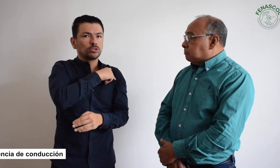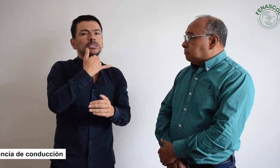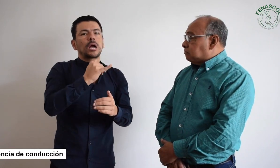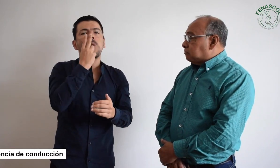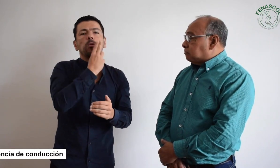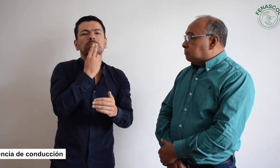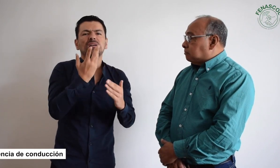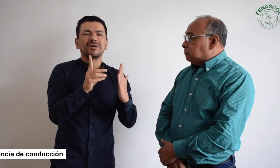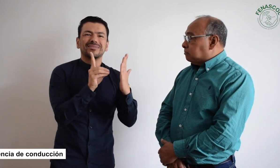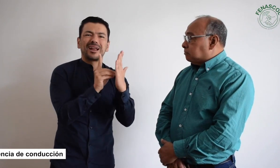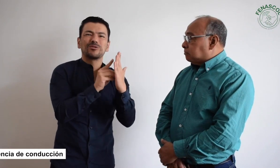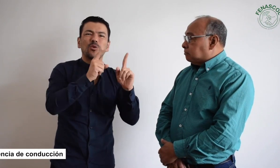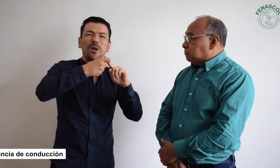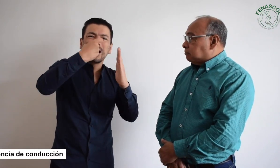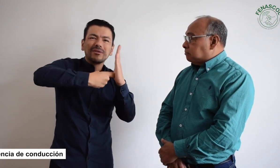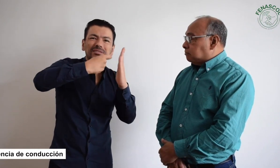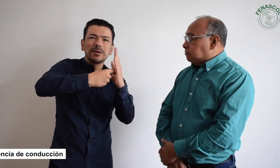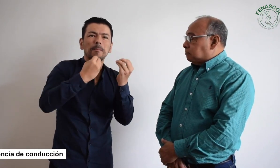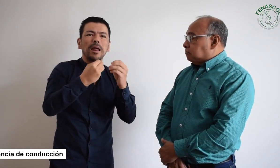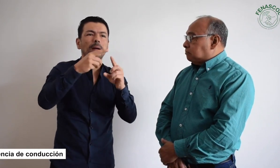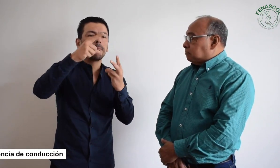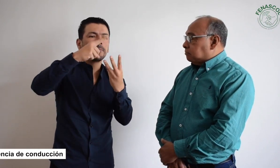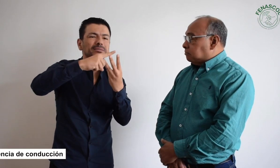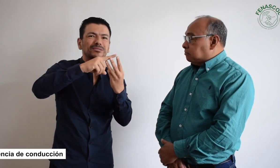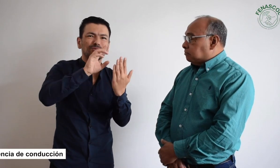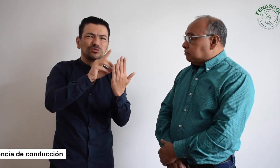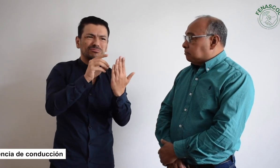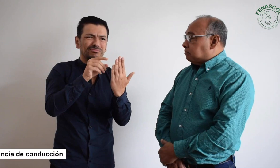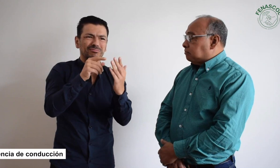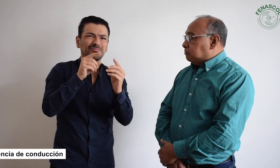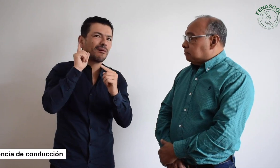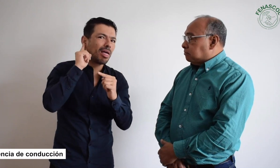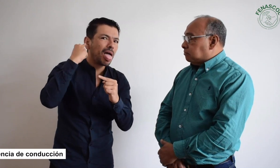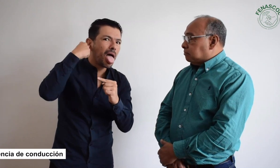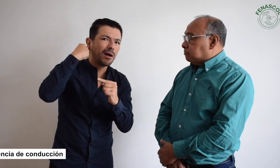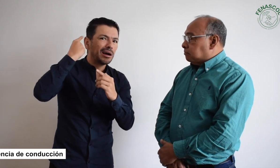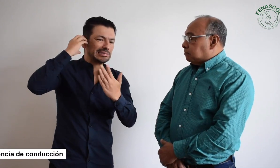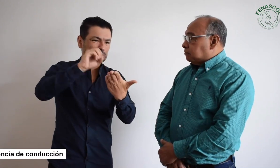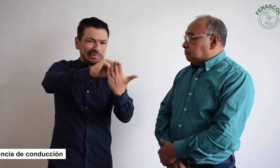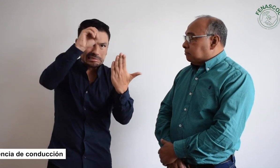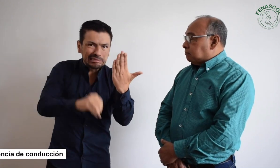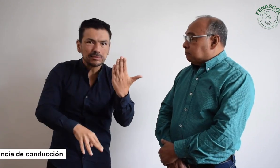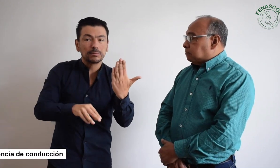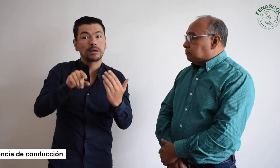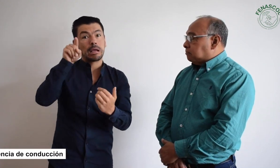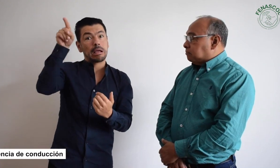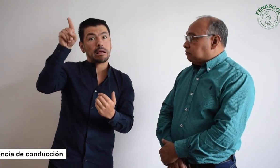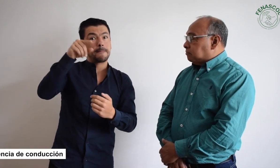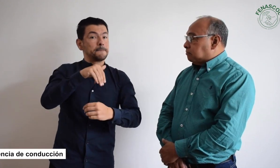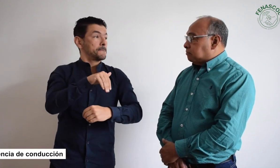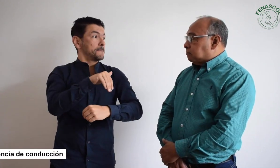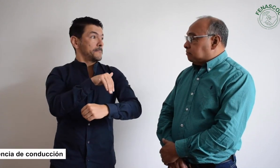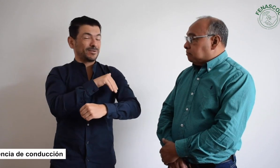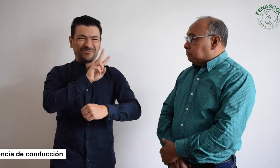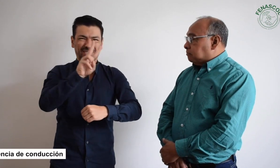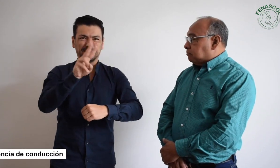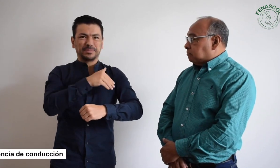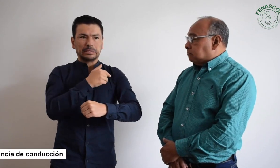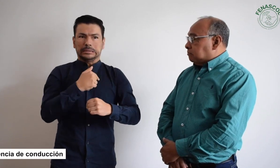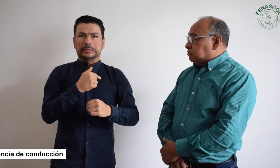Y ya nos comprometimos también a hacer esta revisión del decreto con este anexo técnico en el que se solicita que las personas deben tener